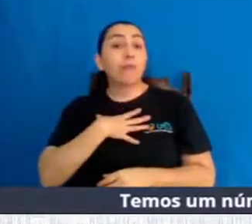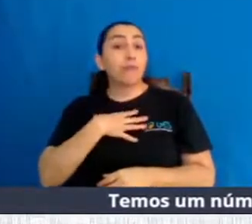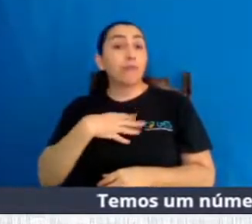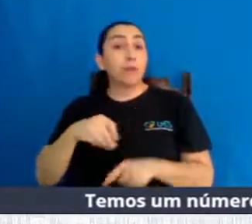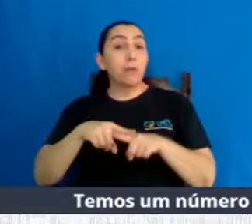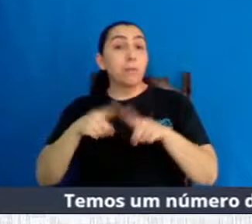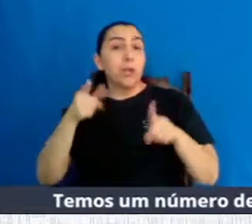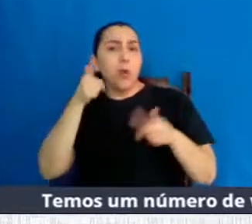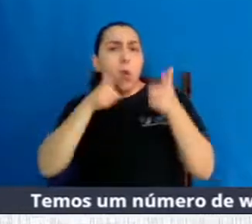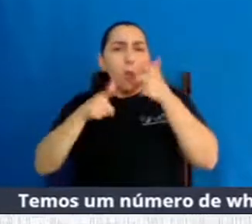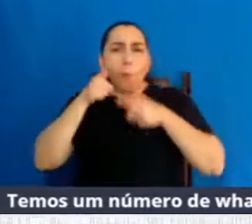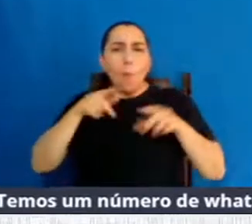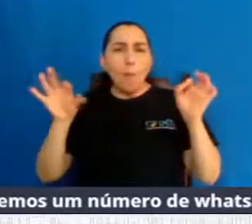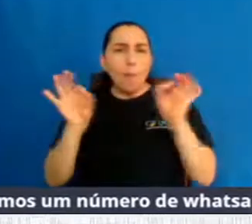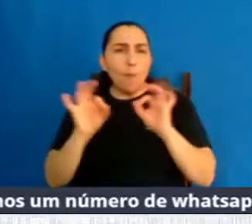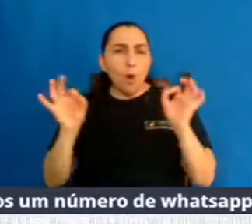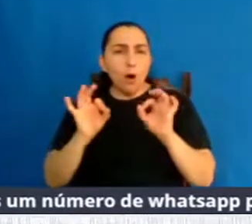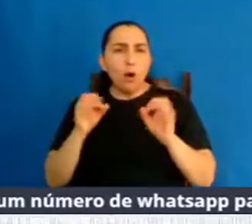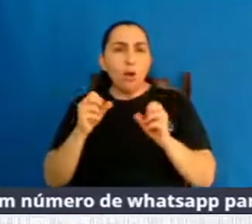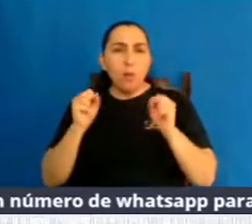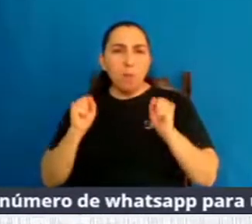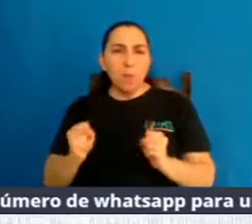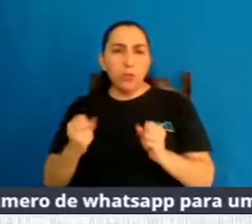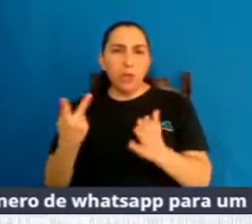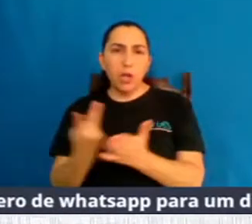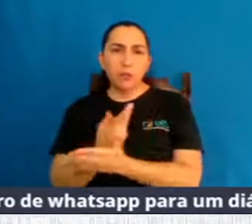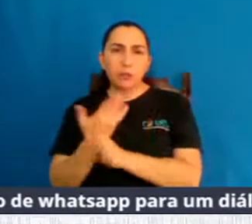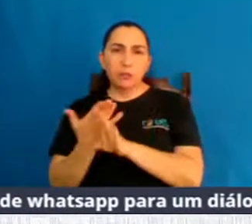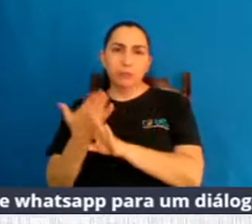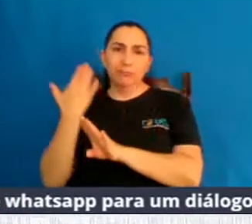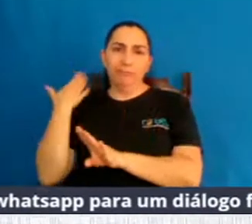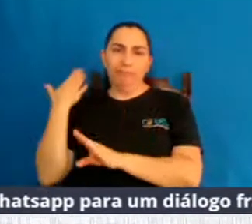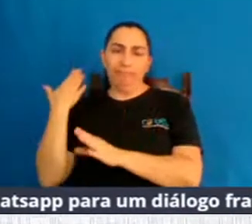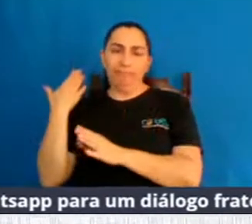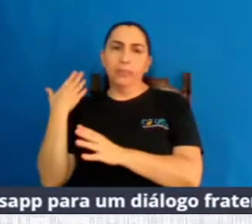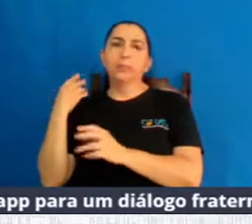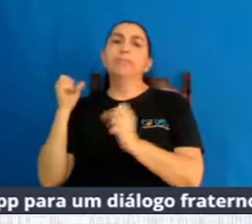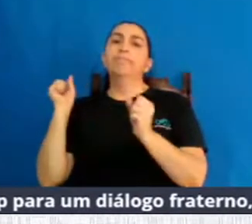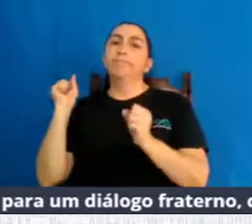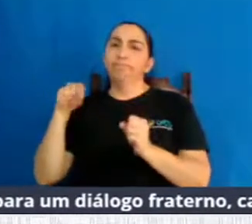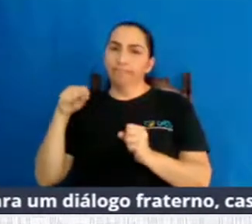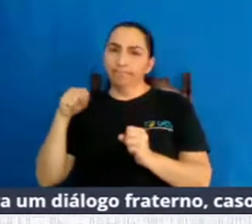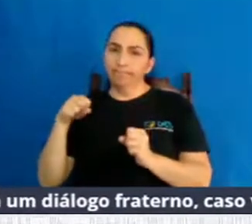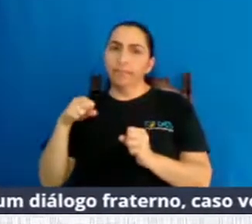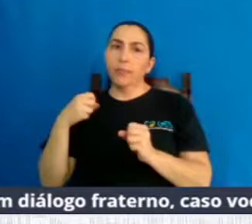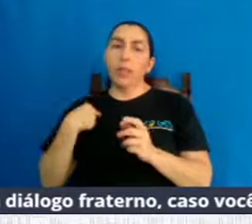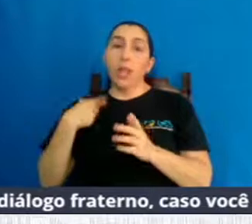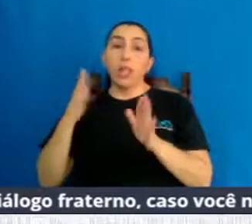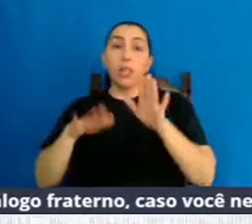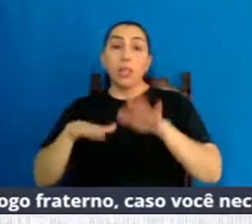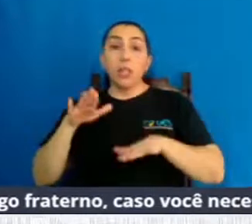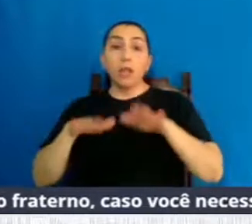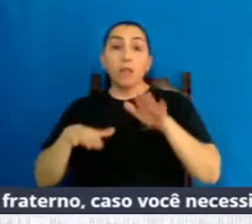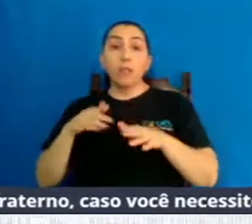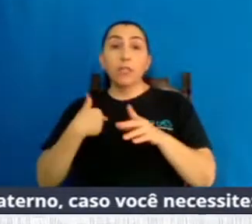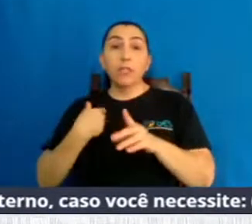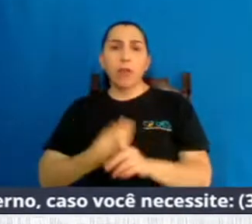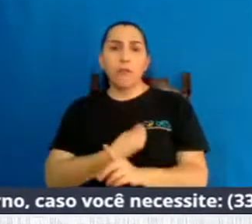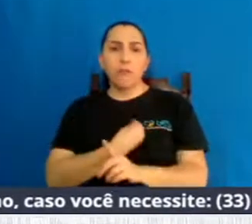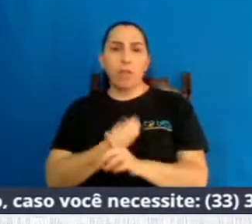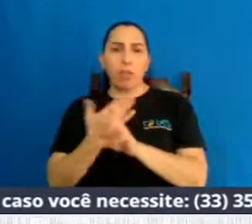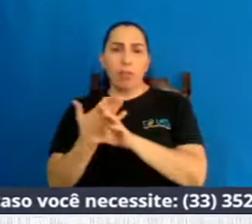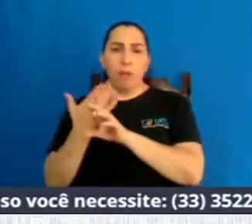é sinal que a gente fez mau uso da sexualidade na vida passada. Então, é comum que abortos em uma vida